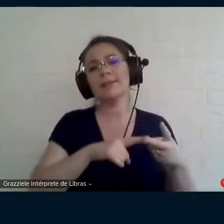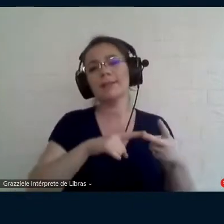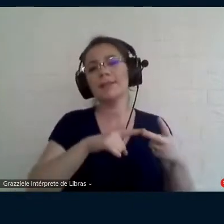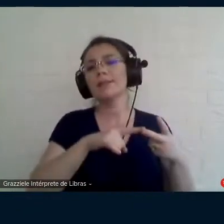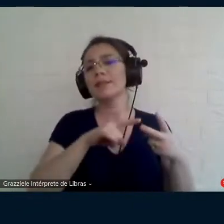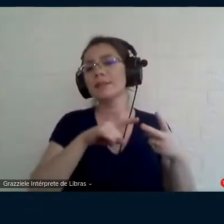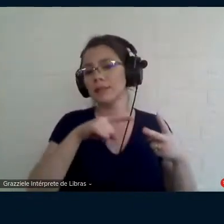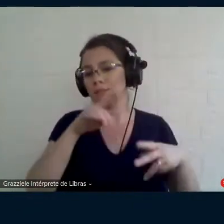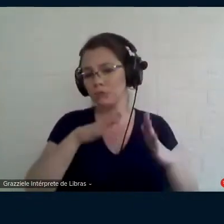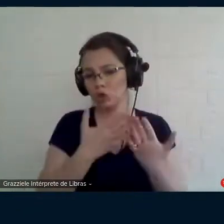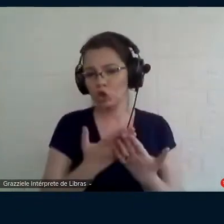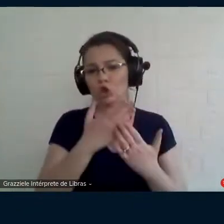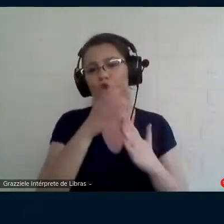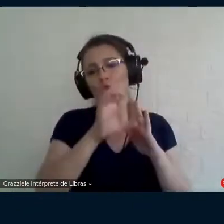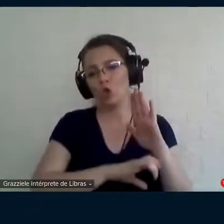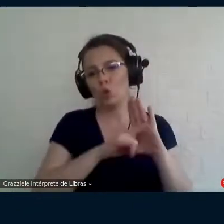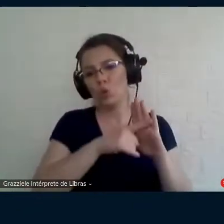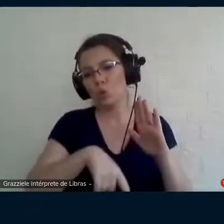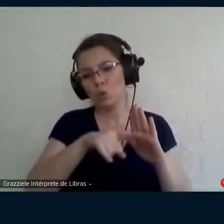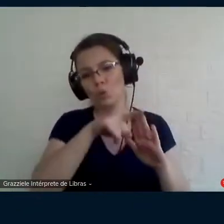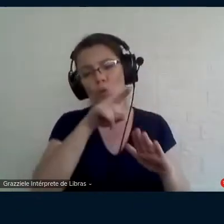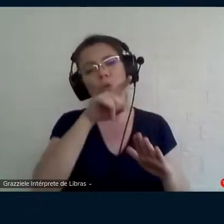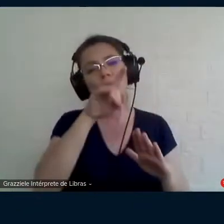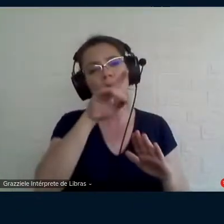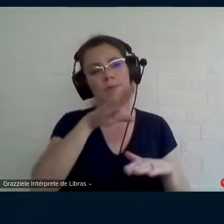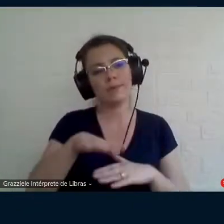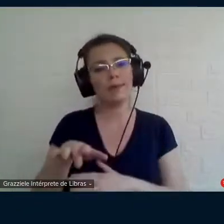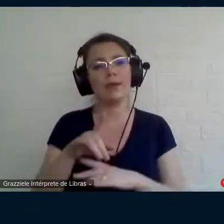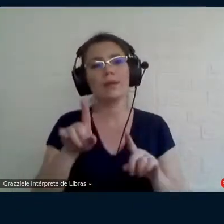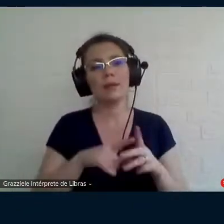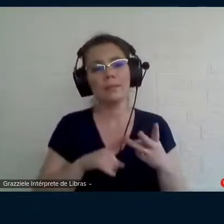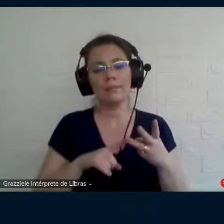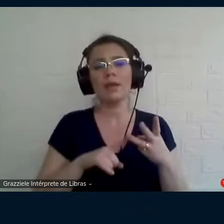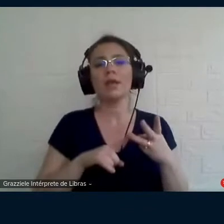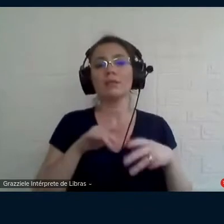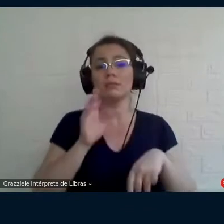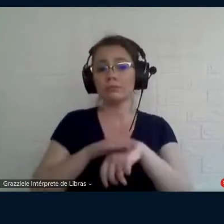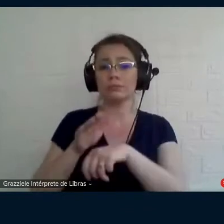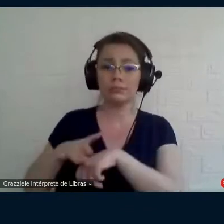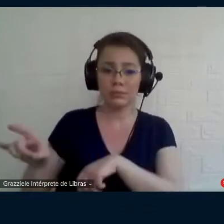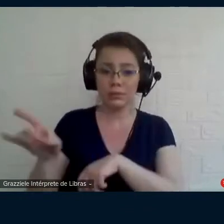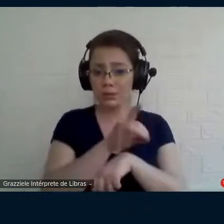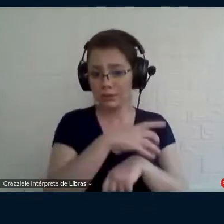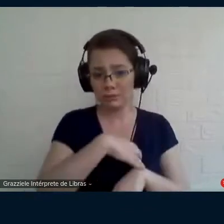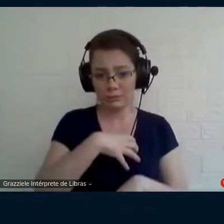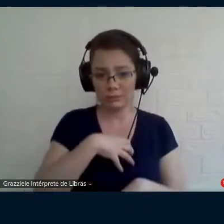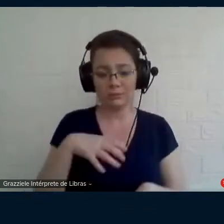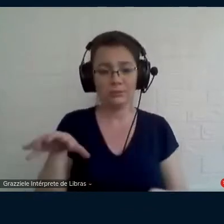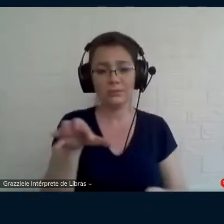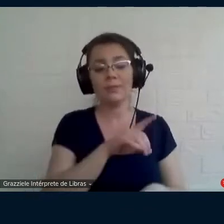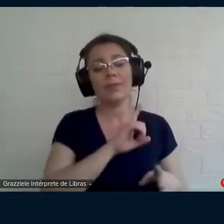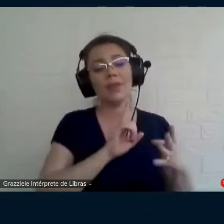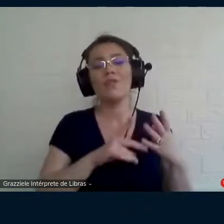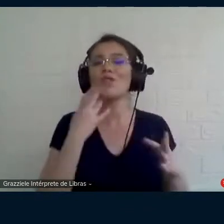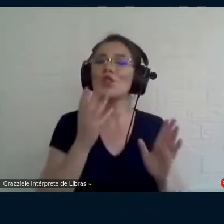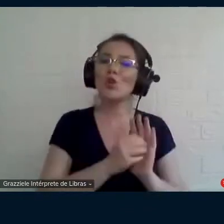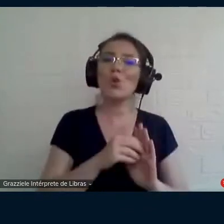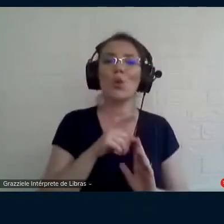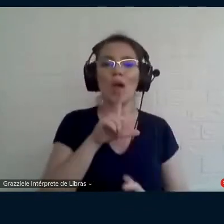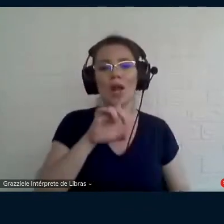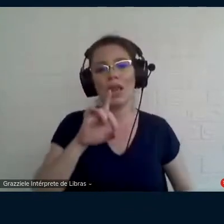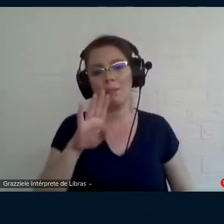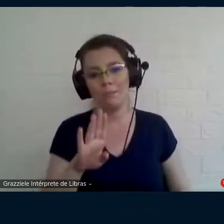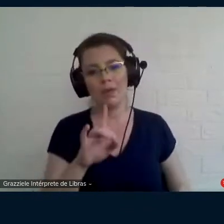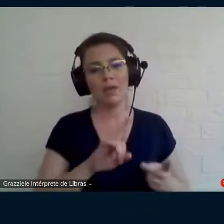focada na singularidade de cada uma delas você aciona a LDB você aciona a lei de inclusão